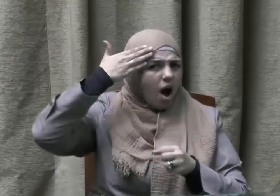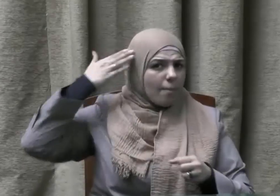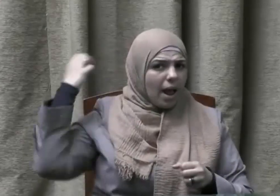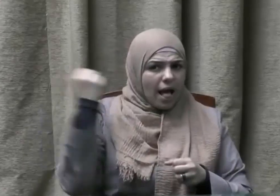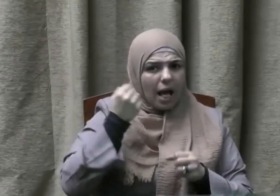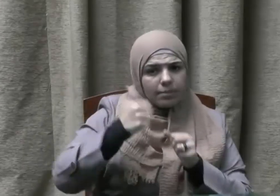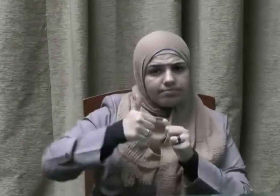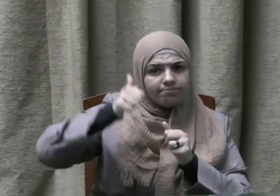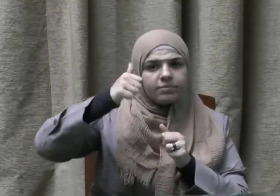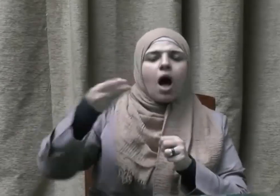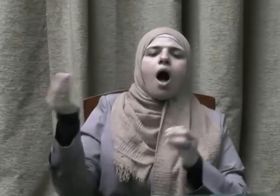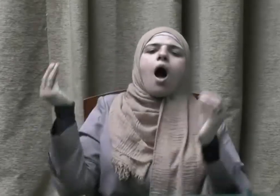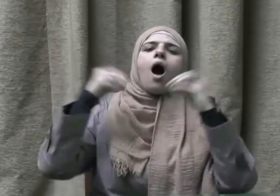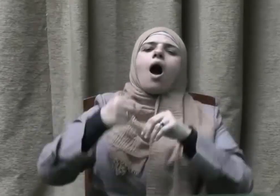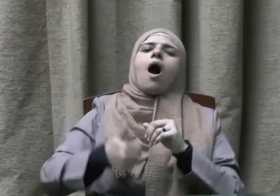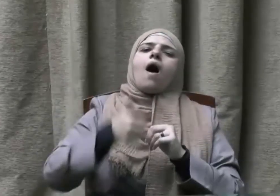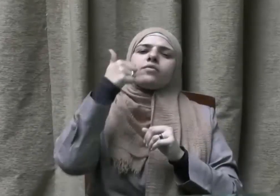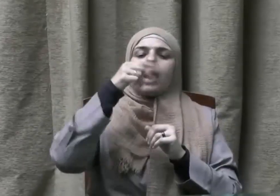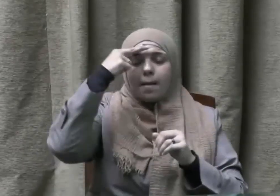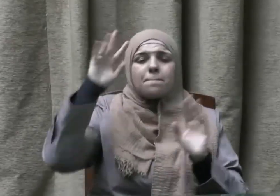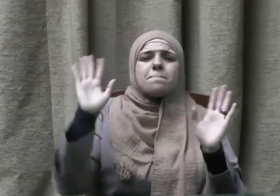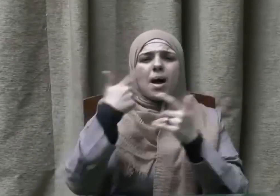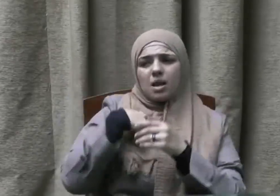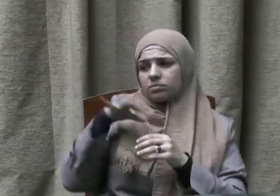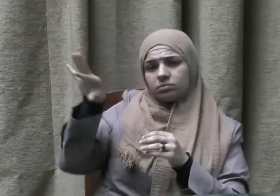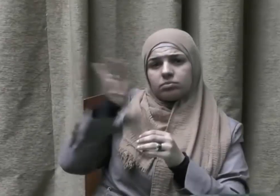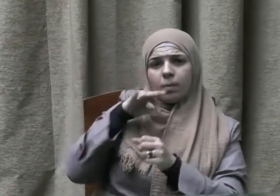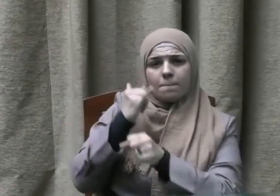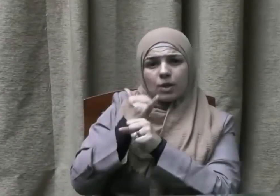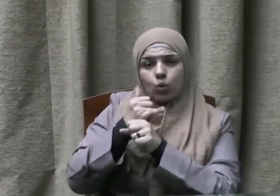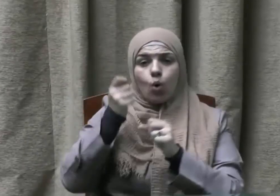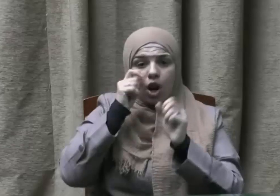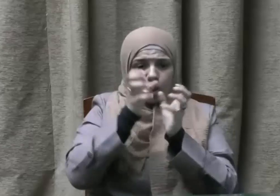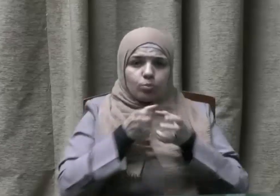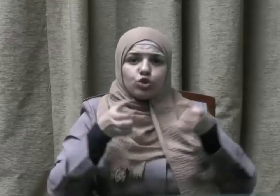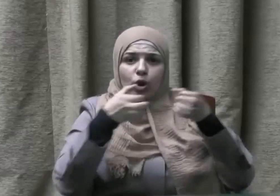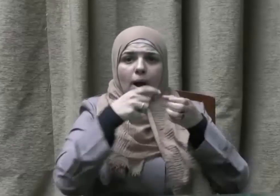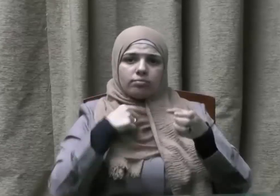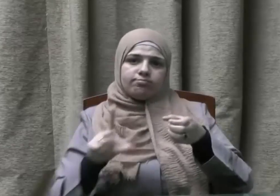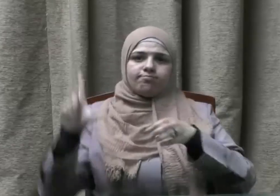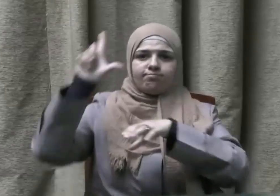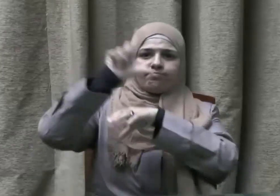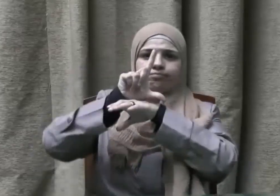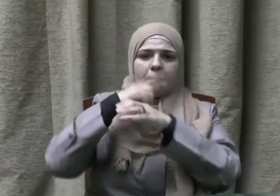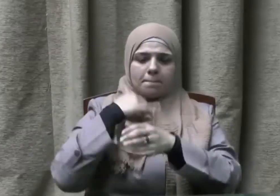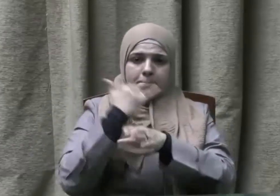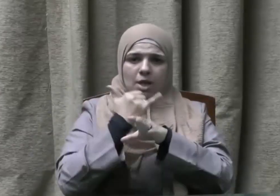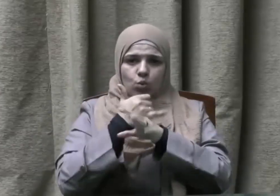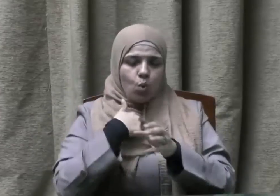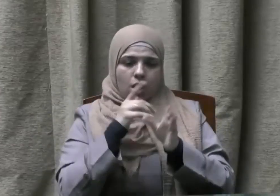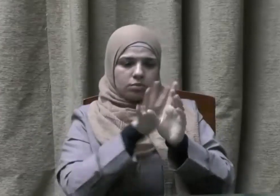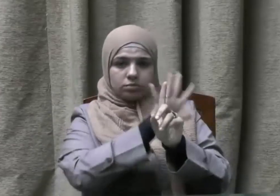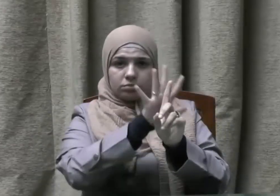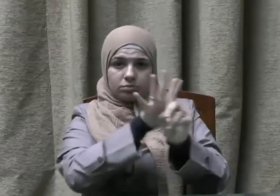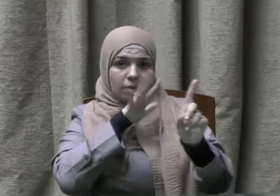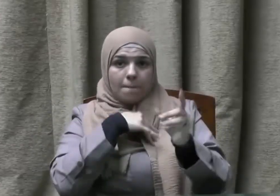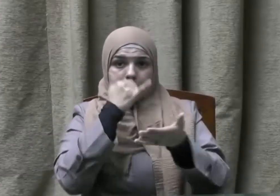بكل ما تعنيه كلمة أصلح من معاني فقد خان الله ورسوله والوطن